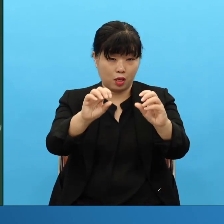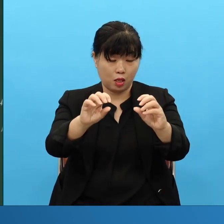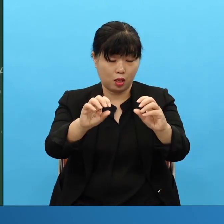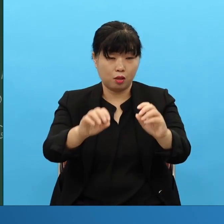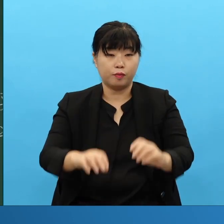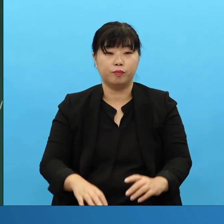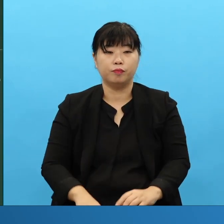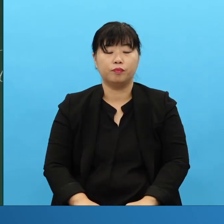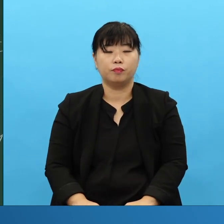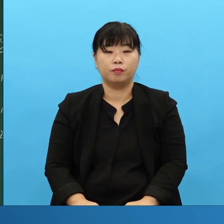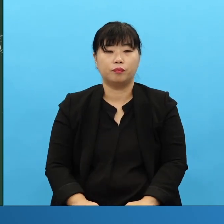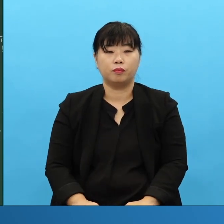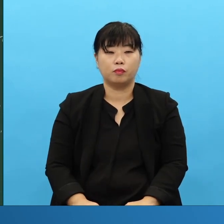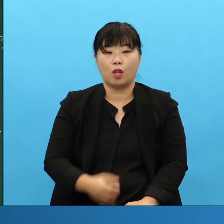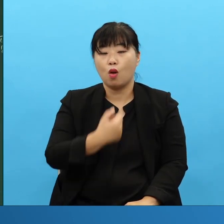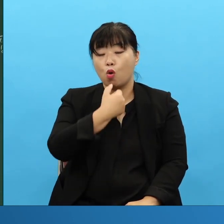로마를 영적으로 해석해 보세요